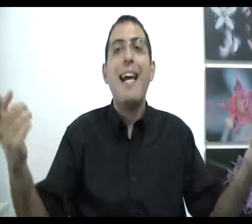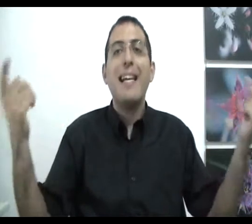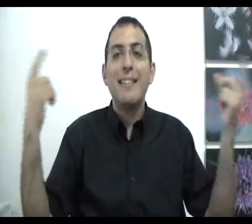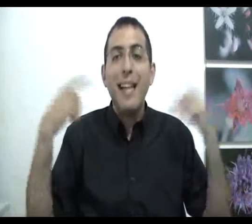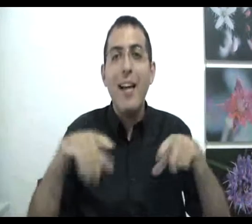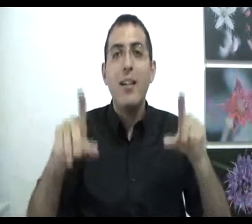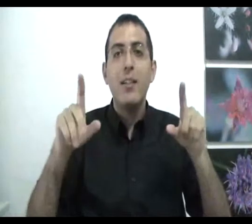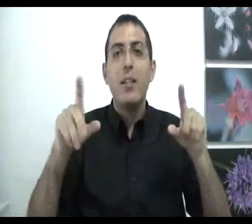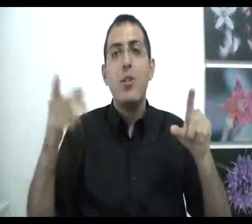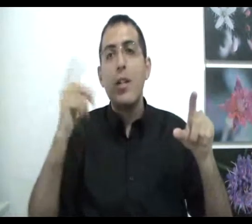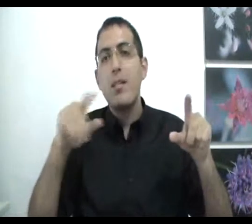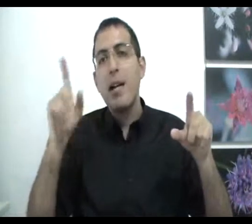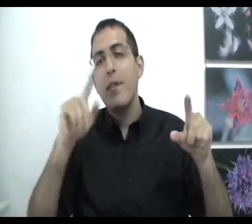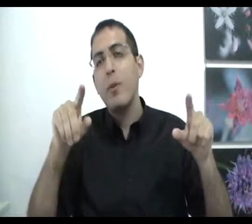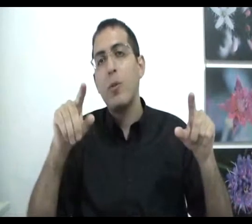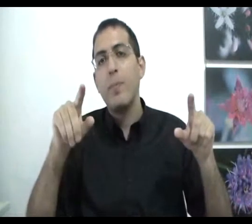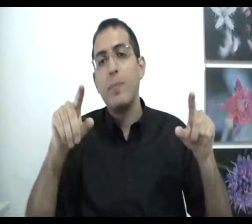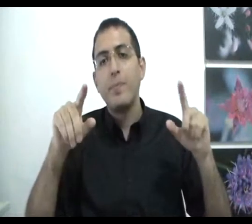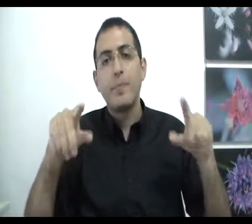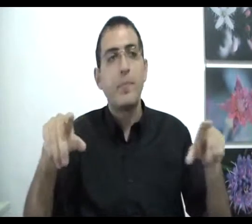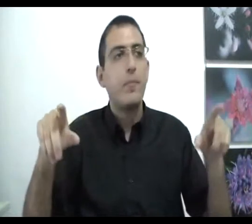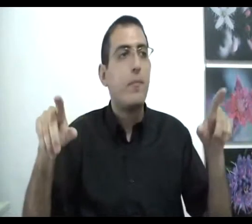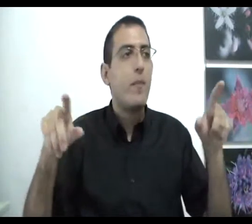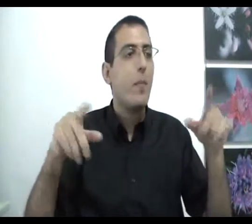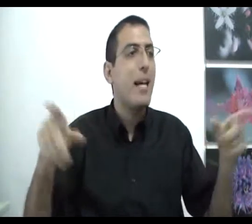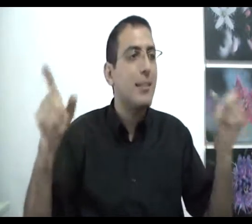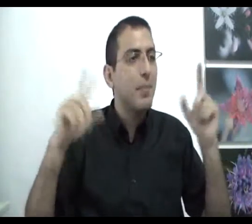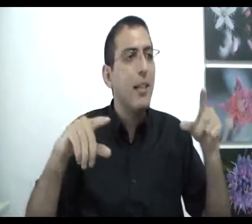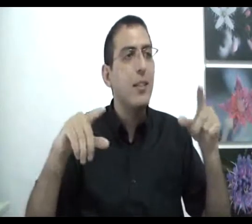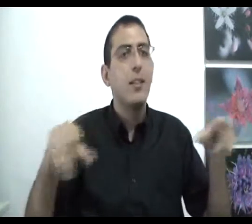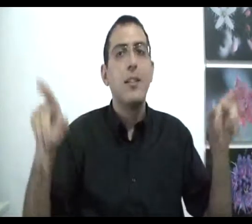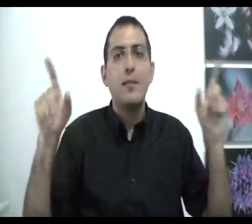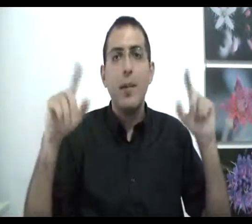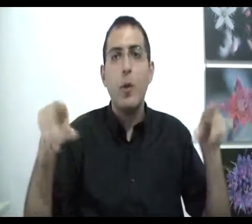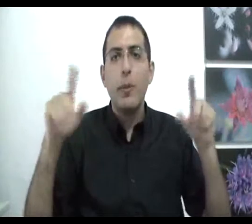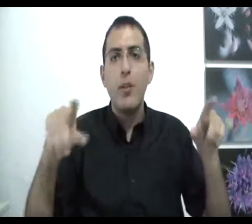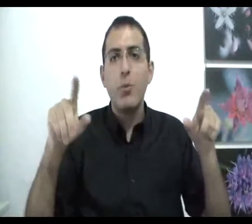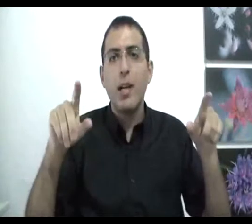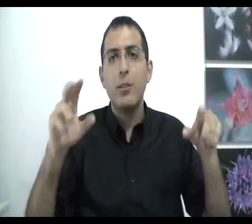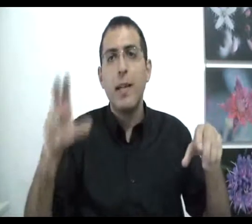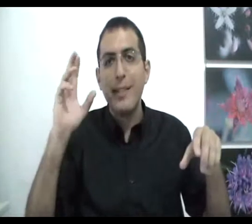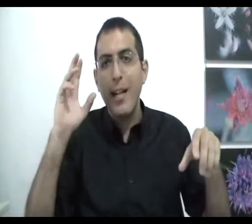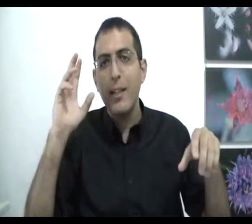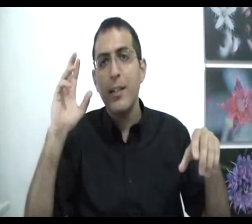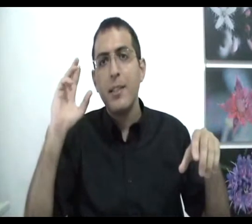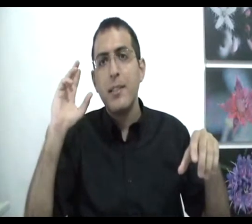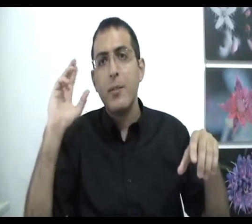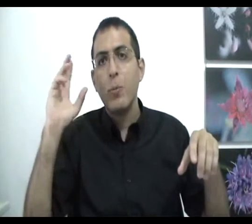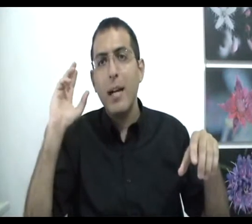מההעדר של הזמן והמקום מהזמן והמקום כאישות אחד זאת אומרת כך לדוגמה